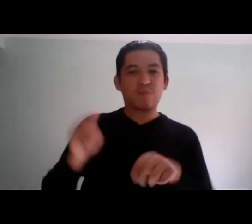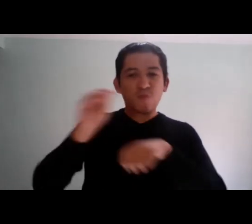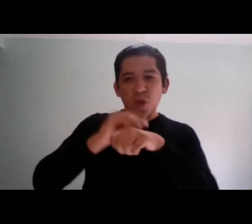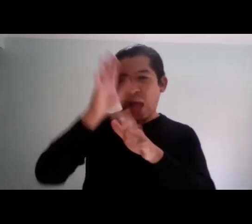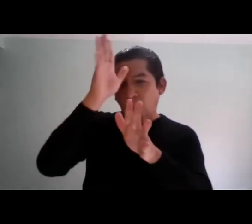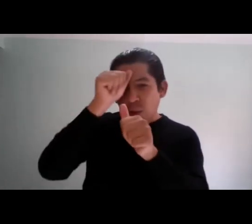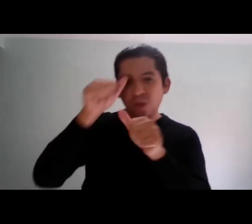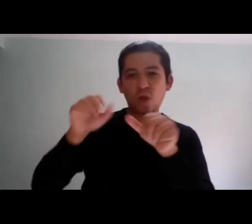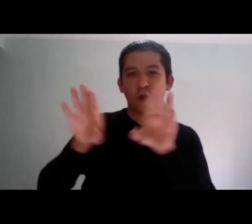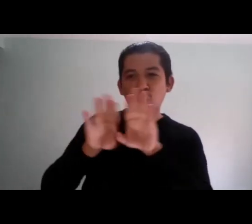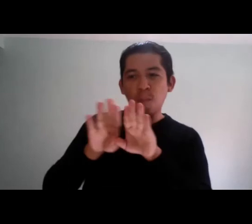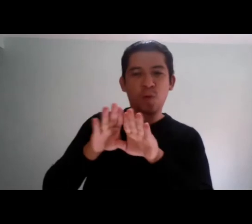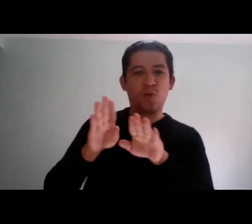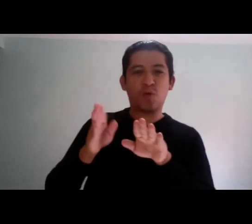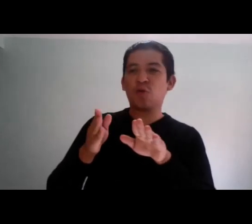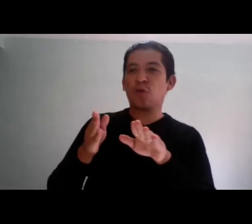Pues,